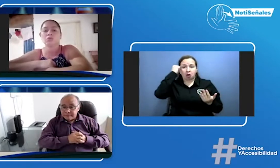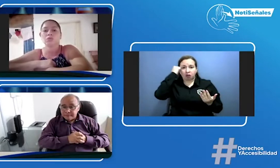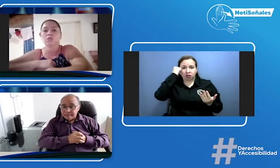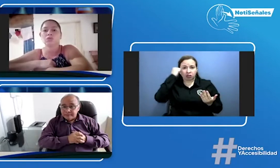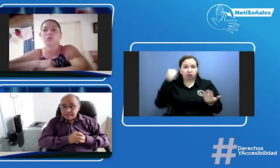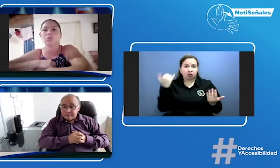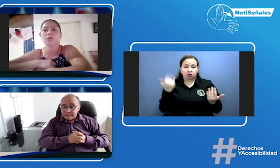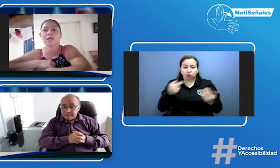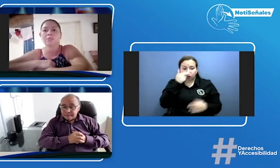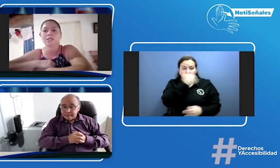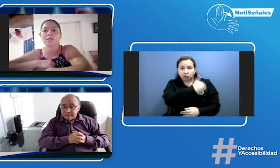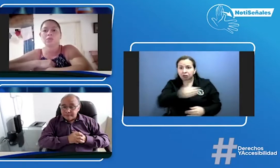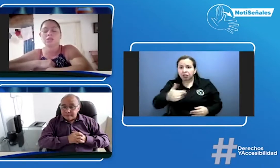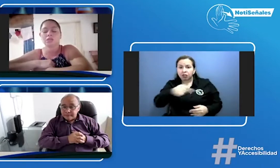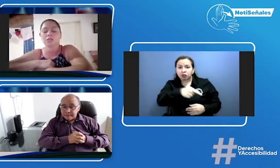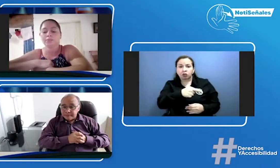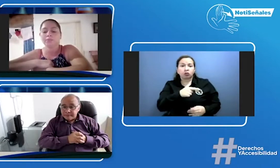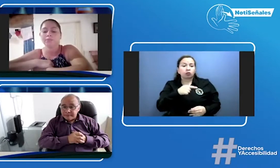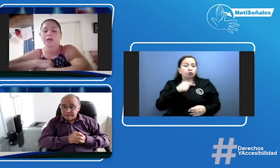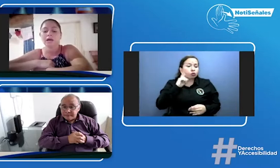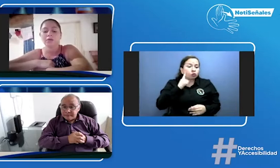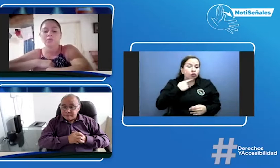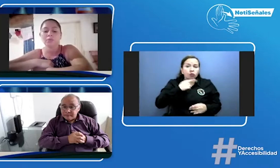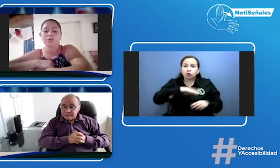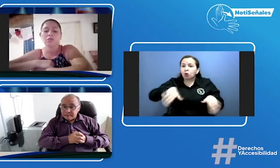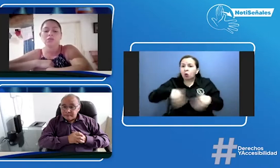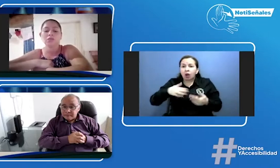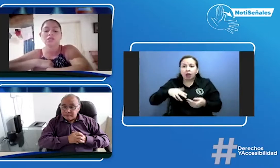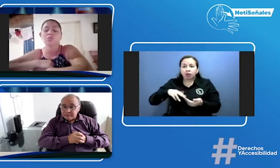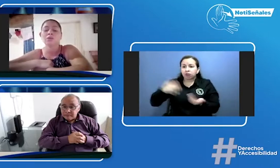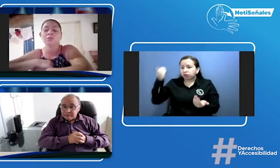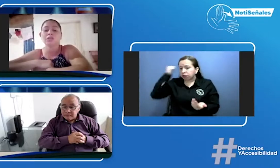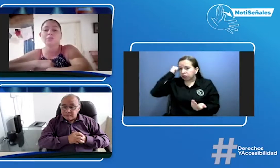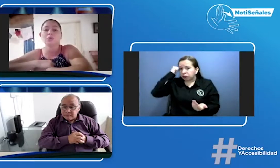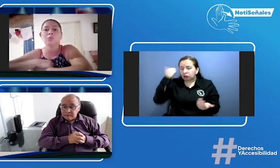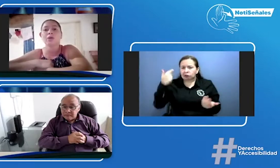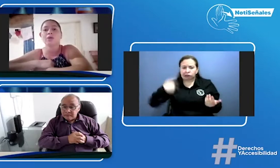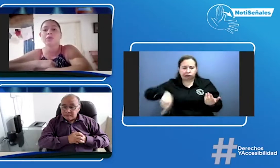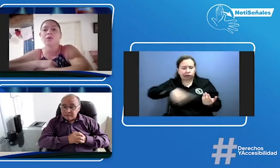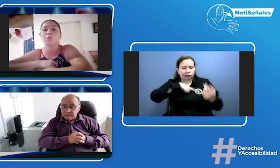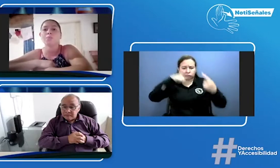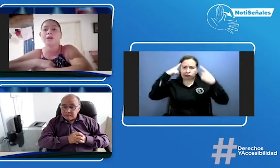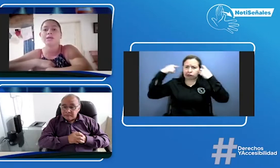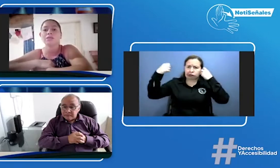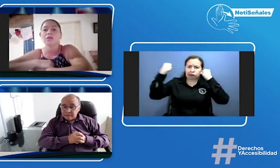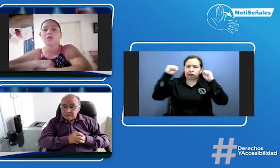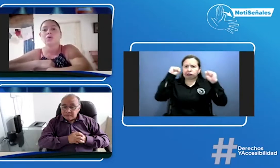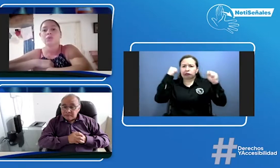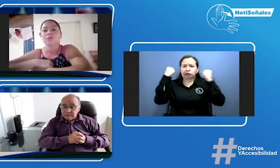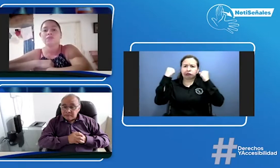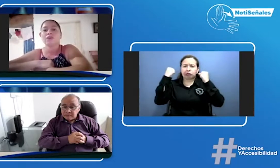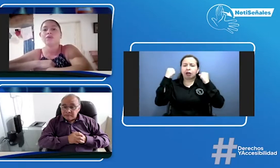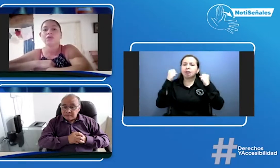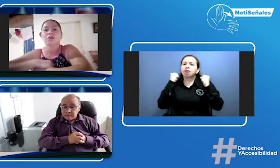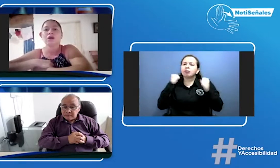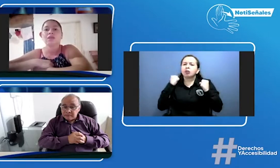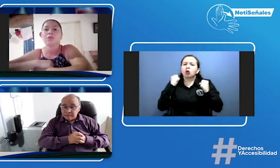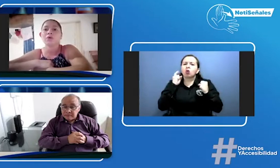niños con discapacidad auditiva. Algo pues que nos tiene sumamente preocupados y aún más con el fallo que nos ha dado el